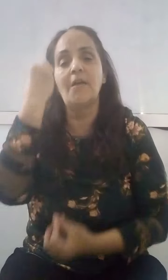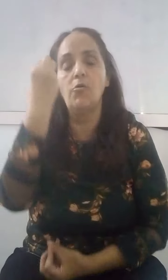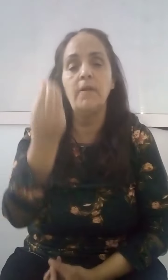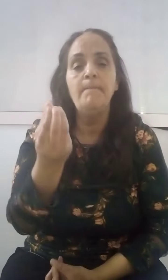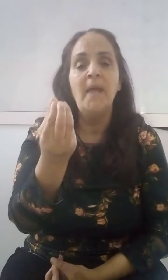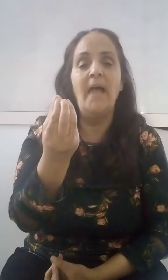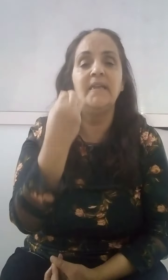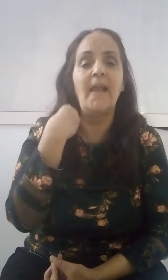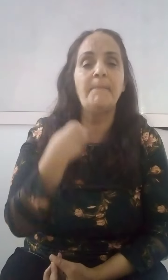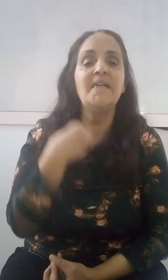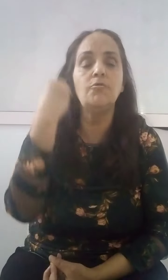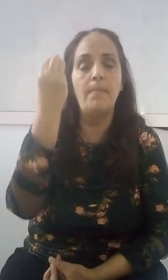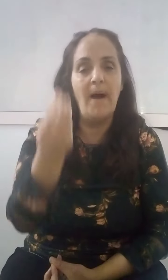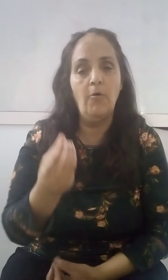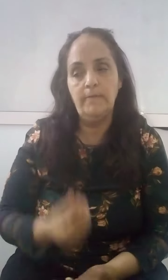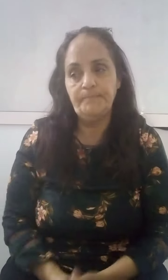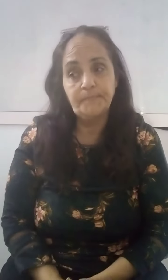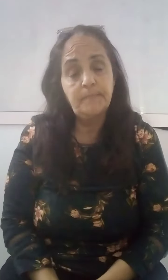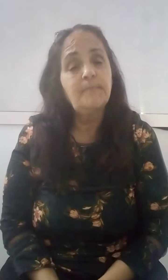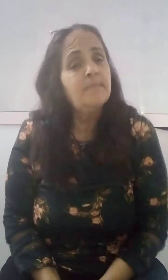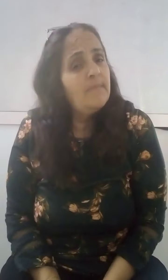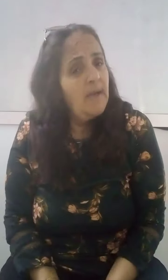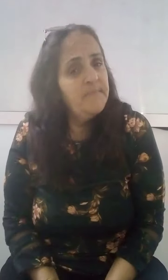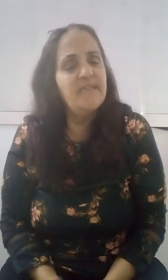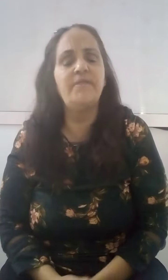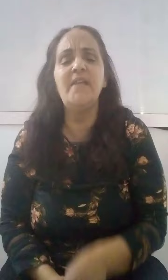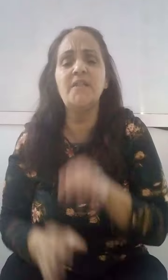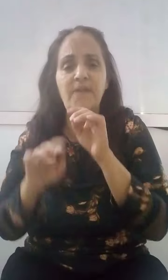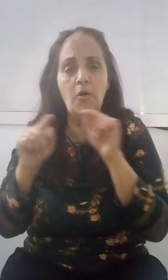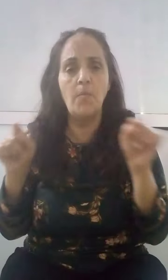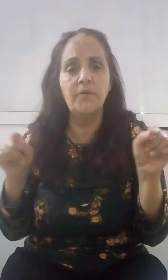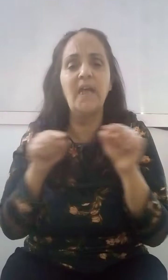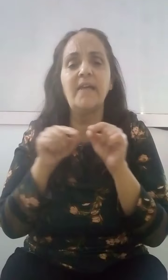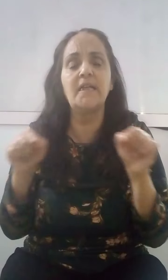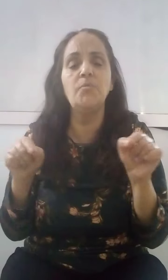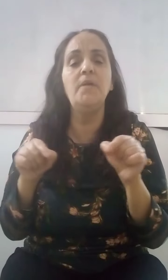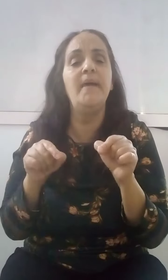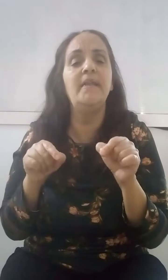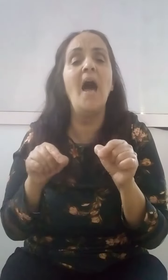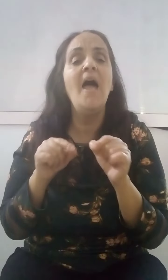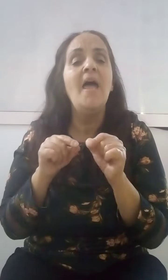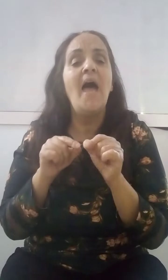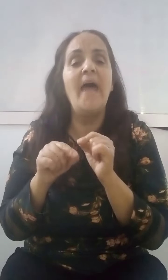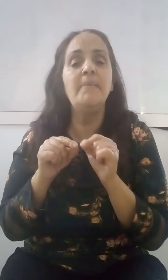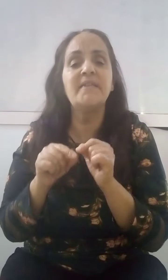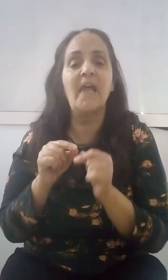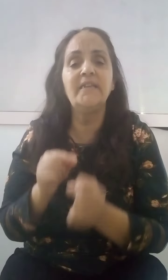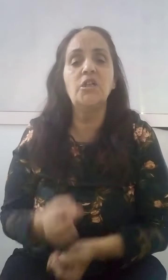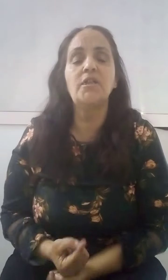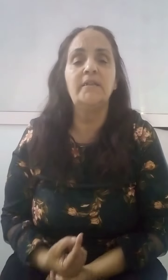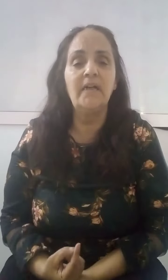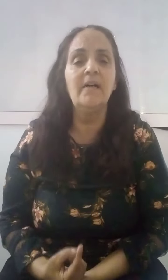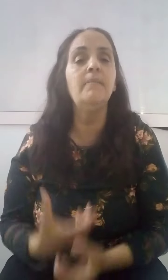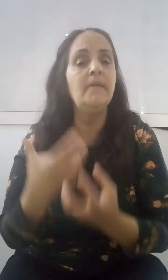تاخد عندك la prise de parole. بزاب ناس في لكومنترantly تأشك EmailLewati. هيا